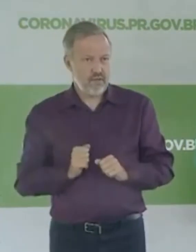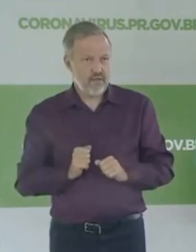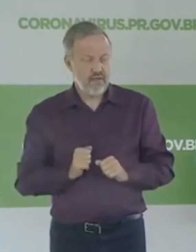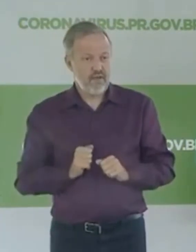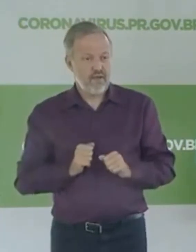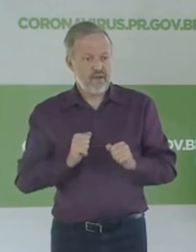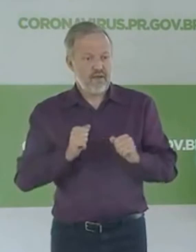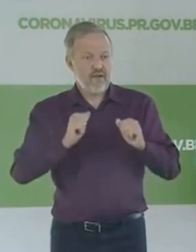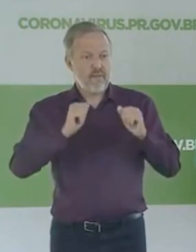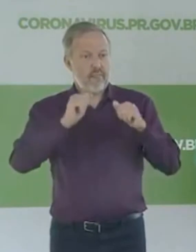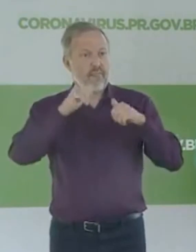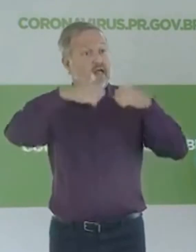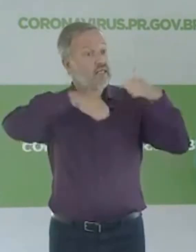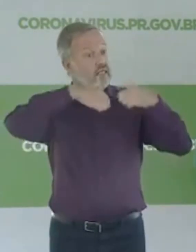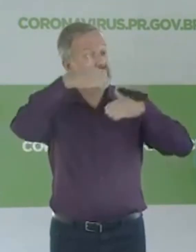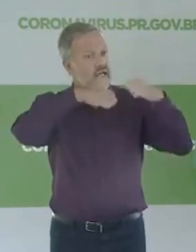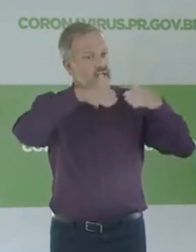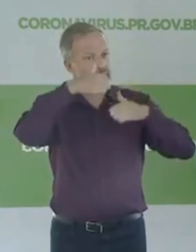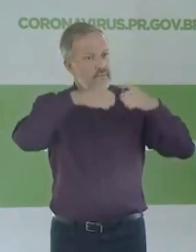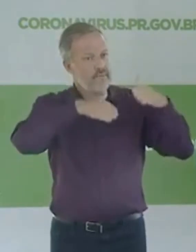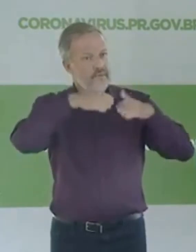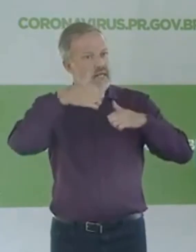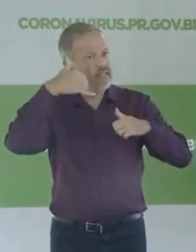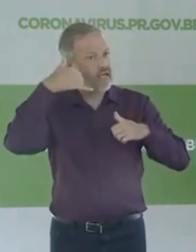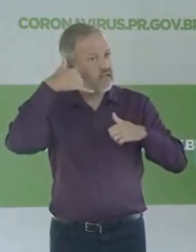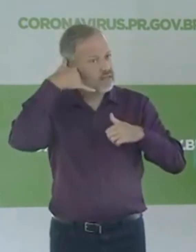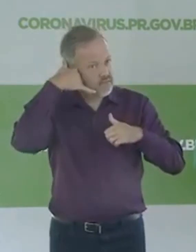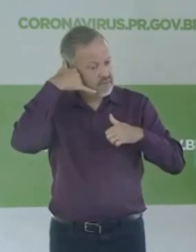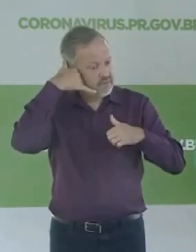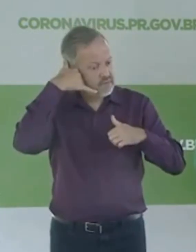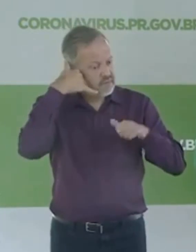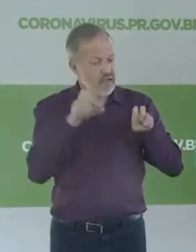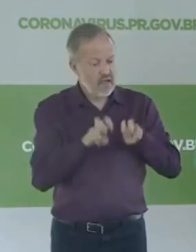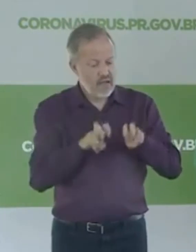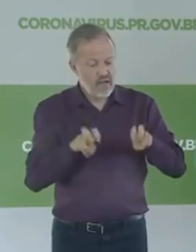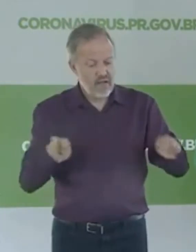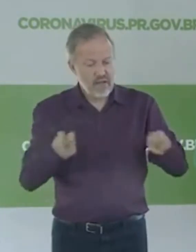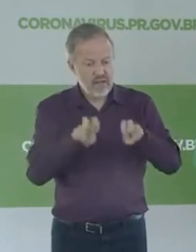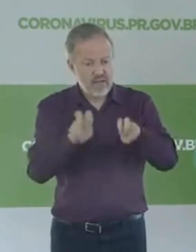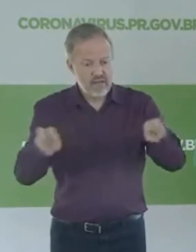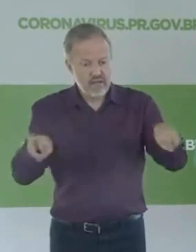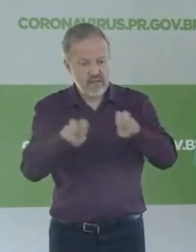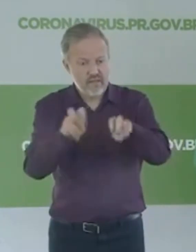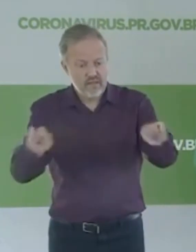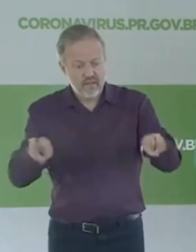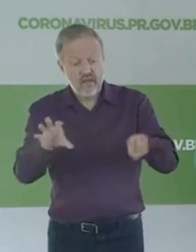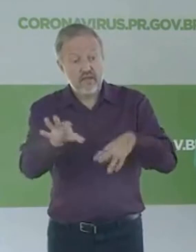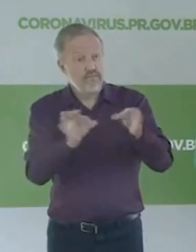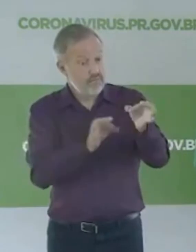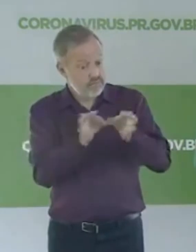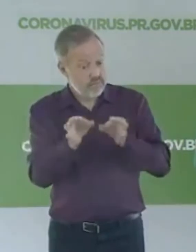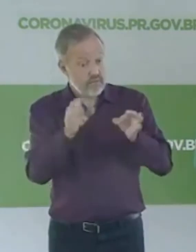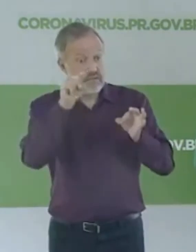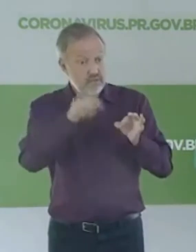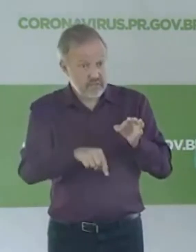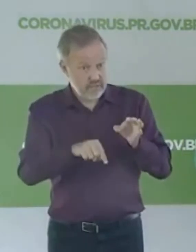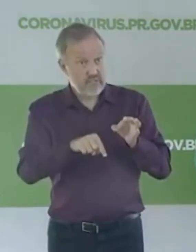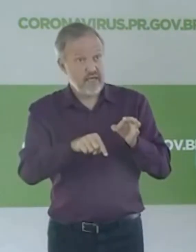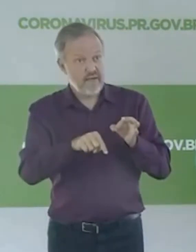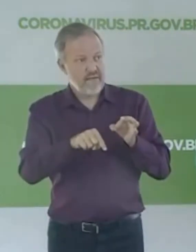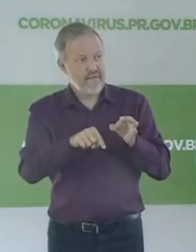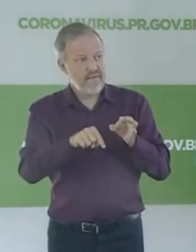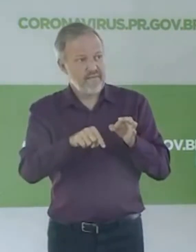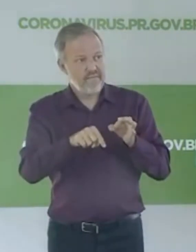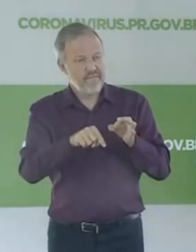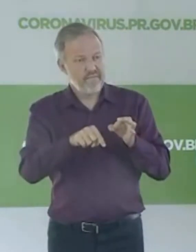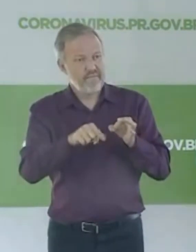pessoas trabalhando lado a lado. É importante revisar esse número de pessoas trabalhando no mesmo local, se puder fazer com que haja uma